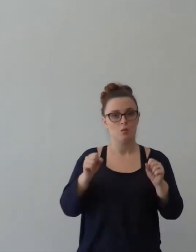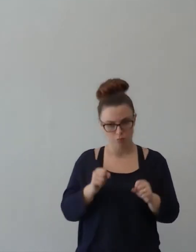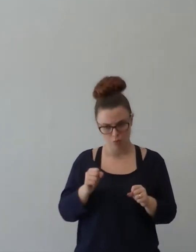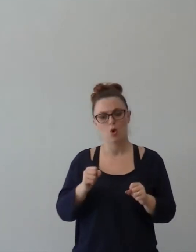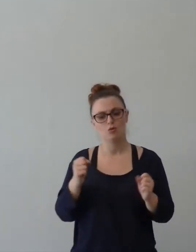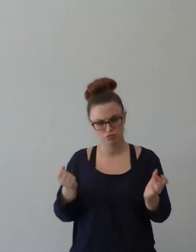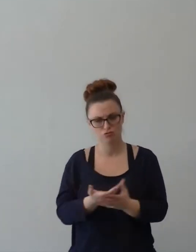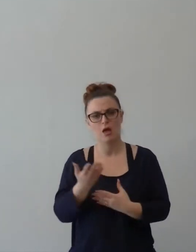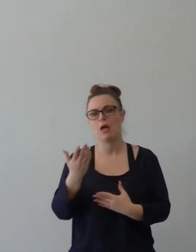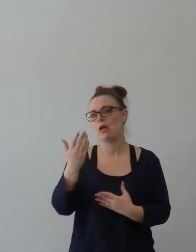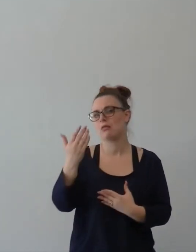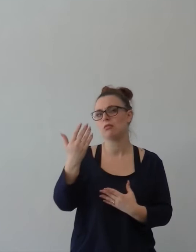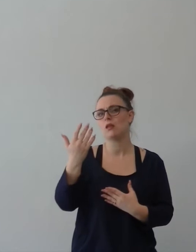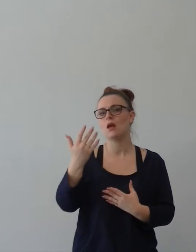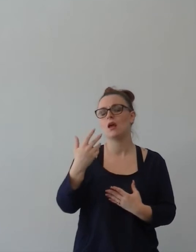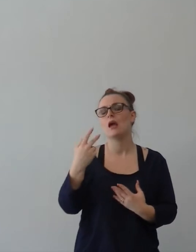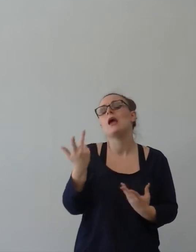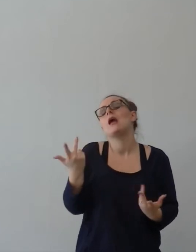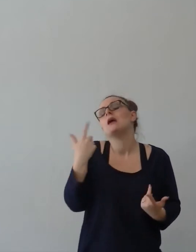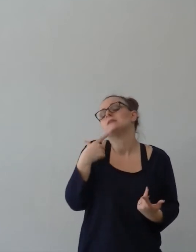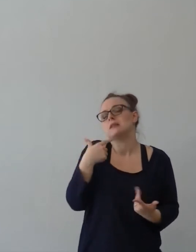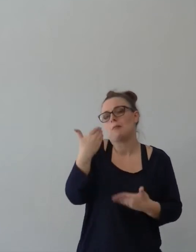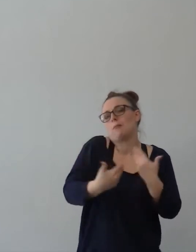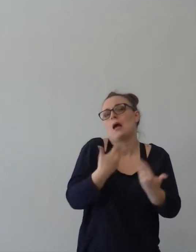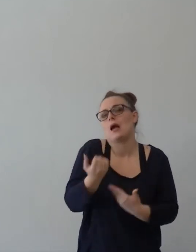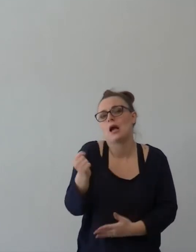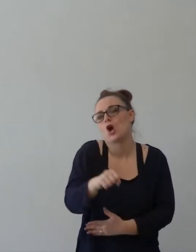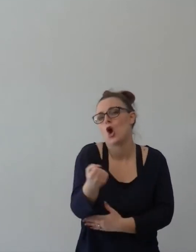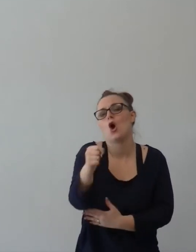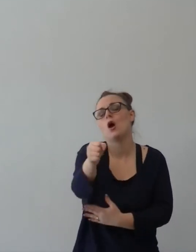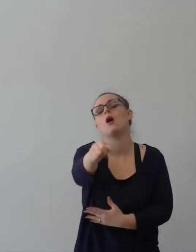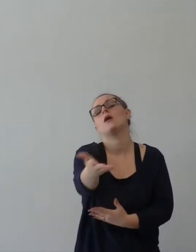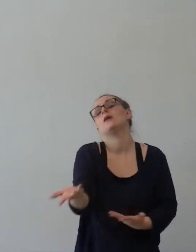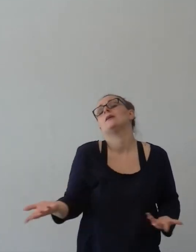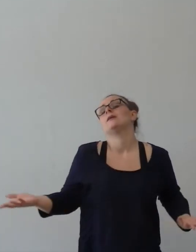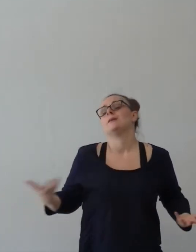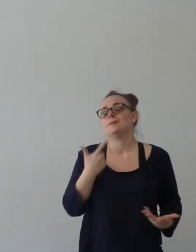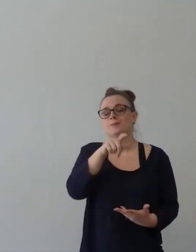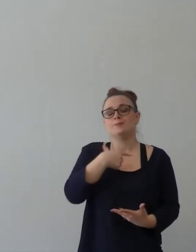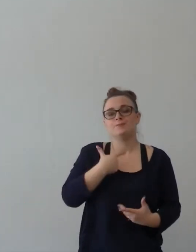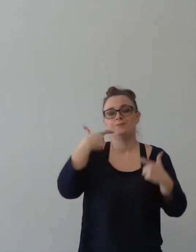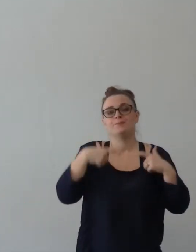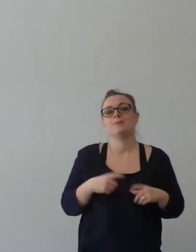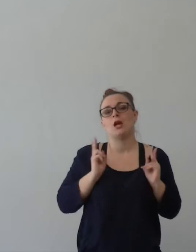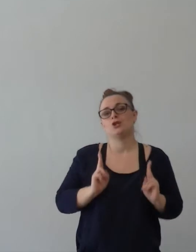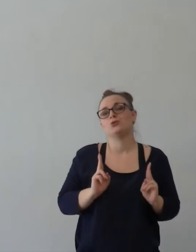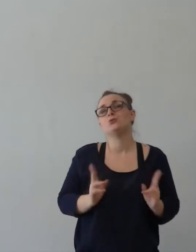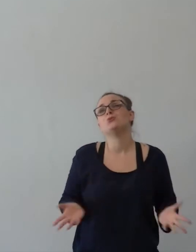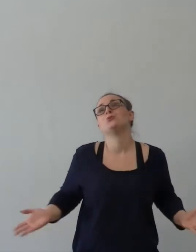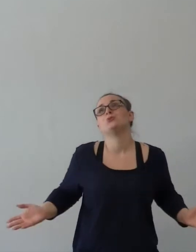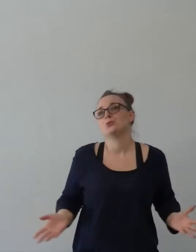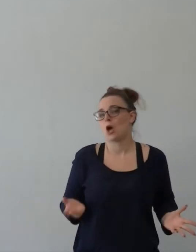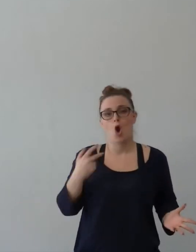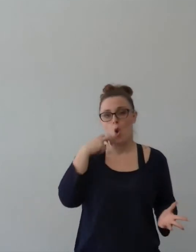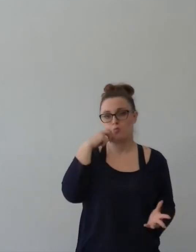come uomini non possiamo fare a meno di peccare, ma possiamo peccare di meno.